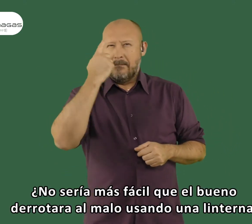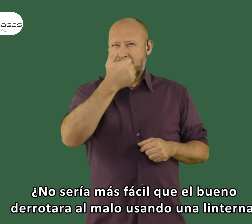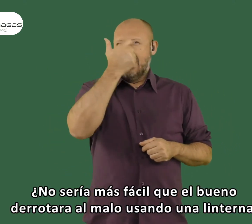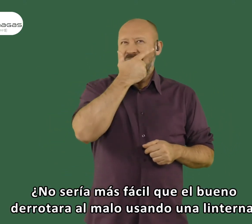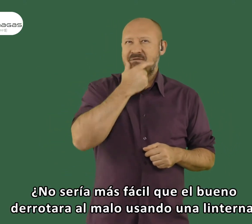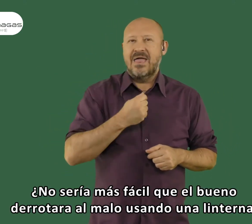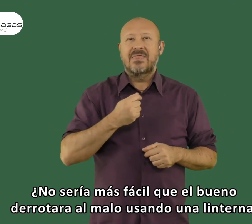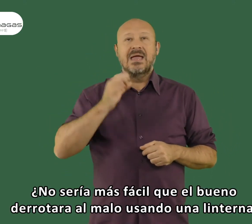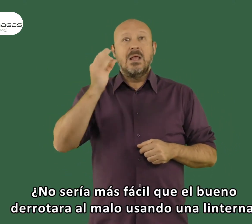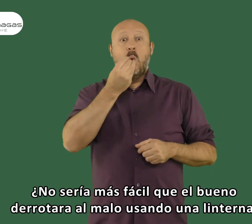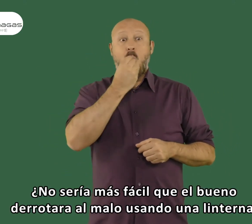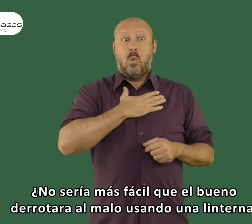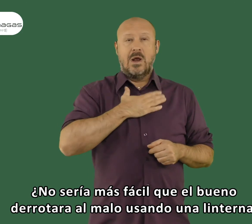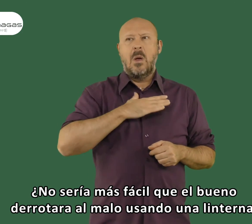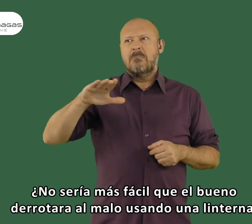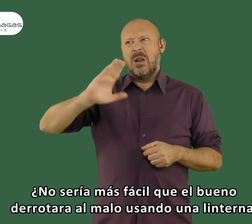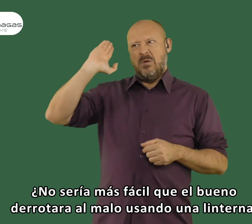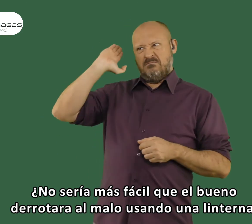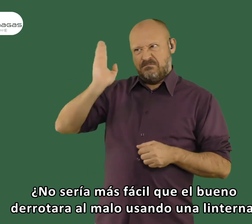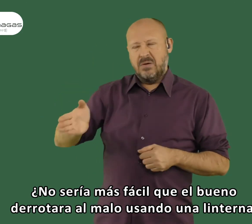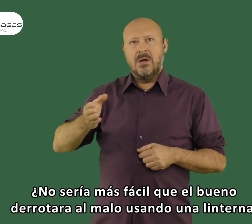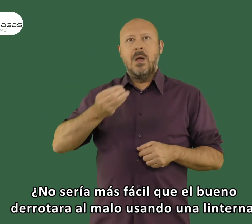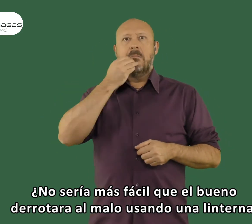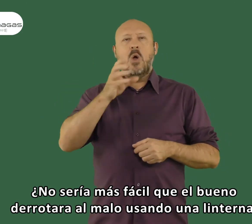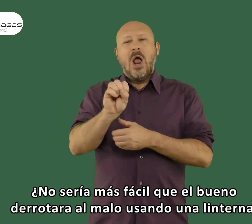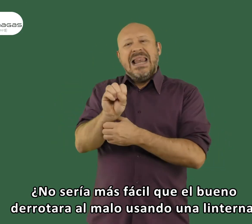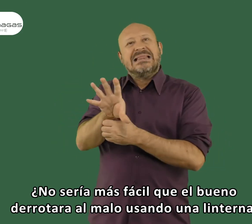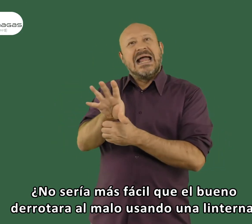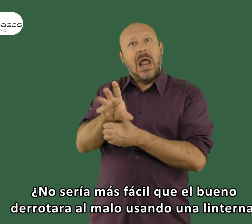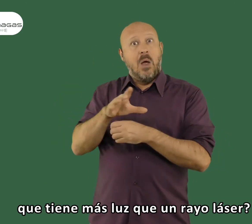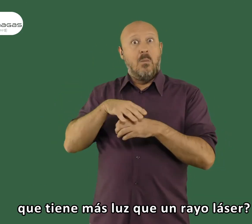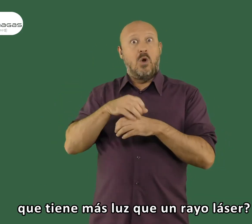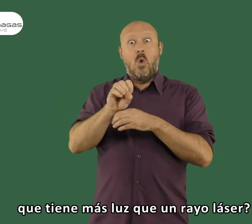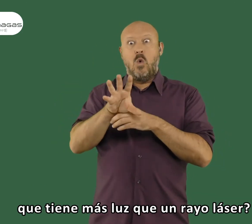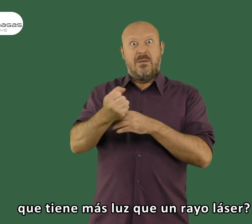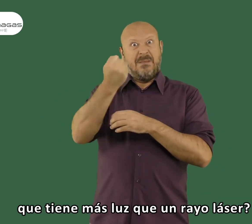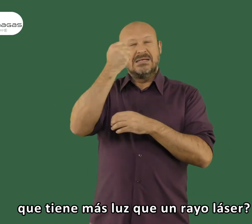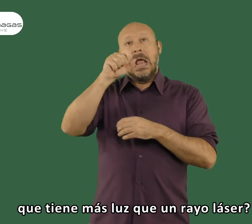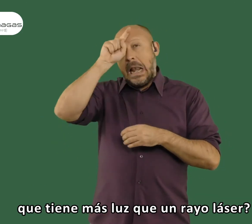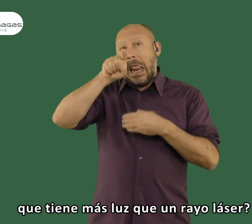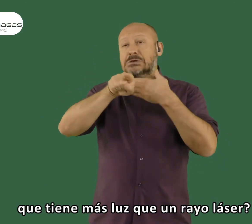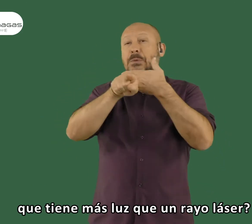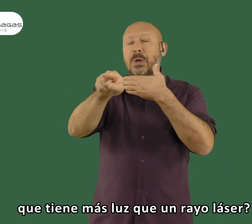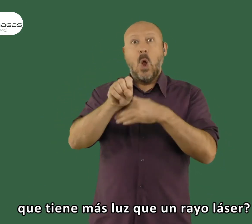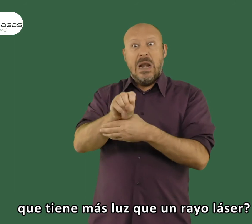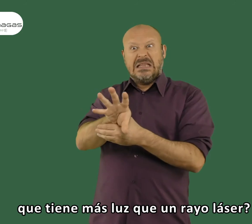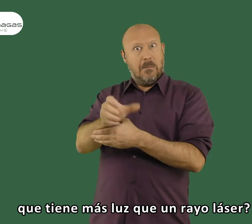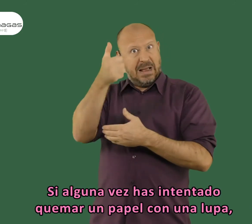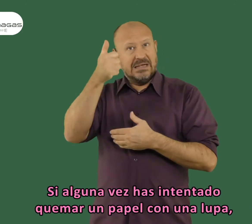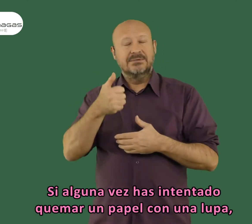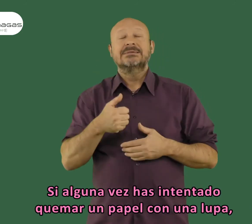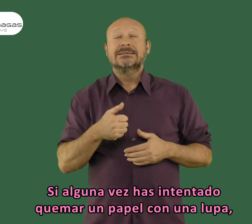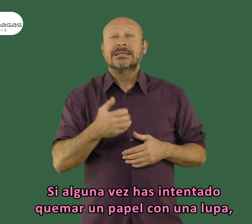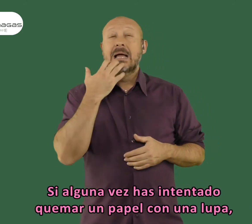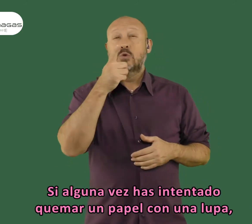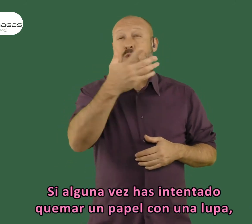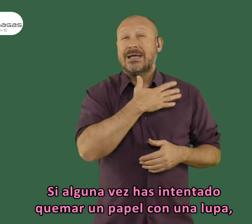¿No sería más fácil que el bueno derrotara al malo usando una linterna que tiene más luz que un rayo láser?